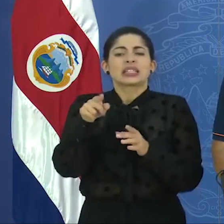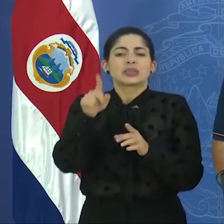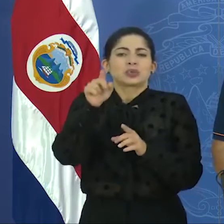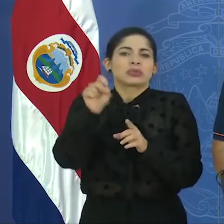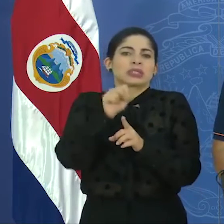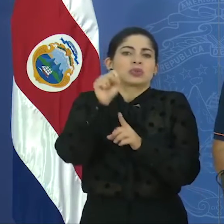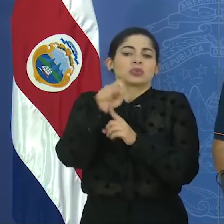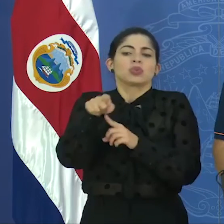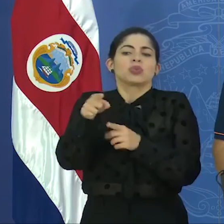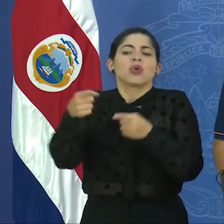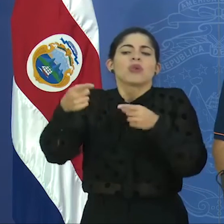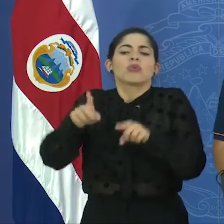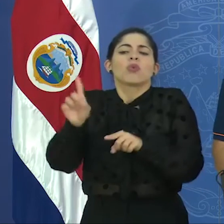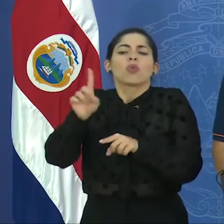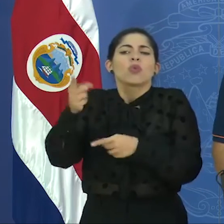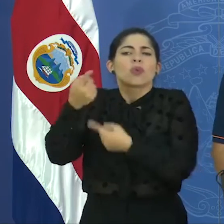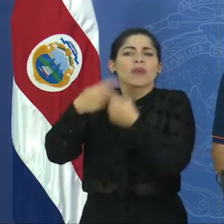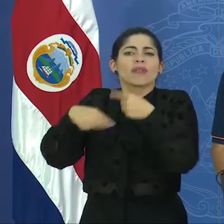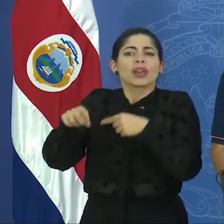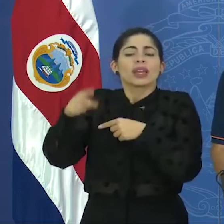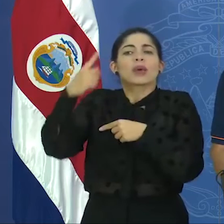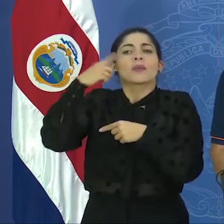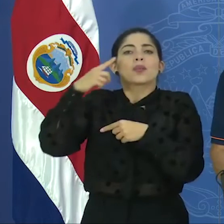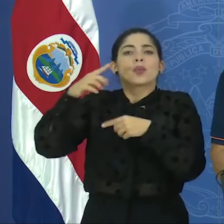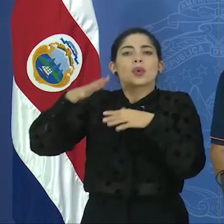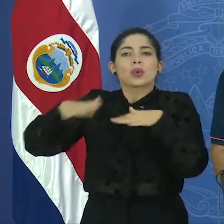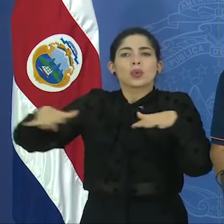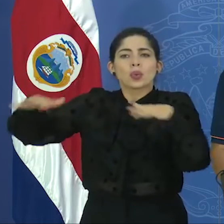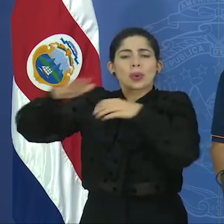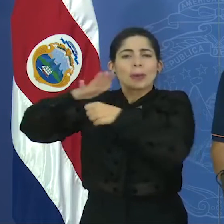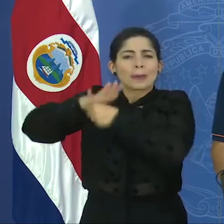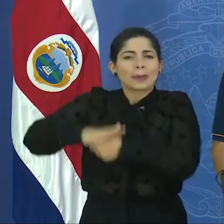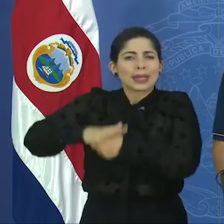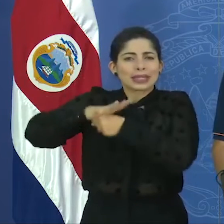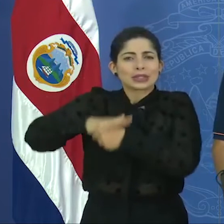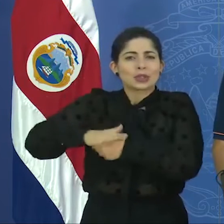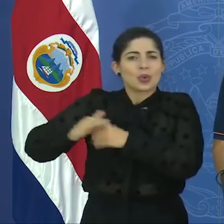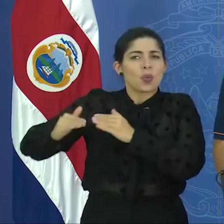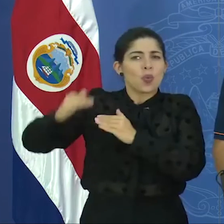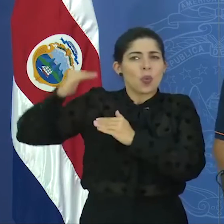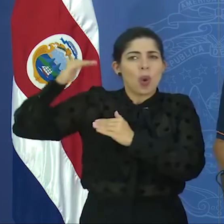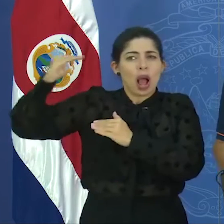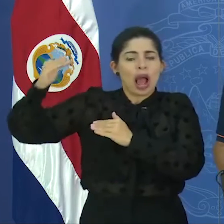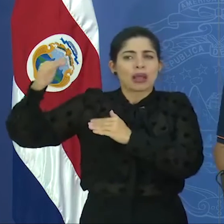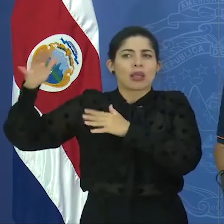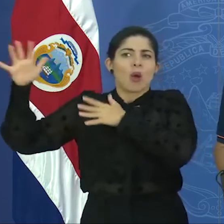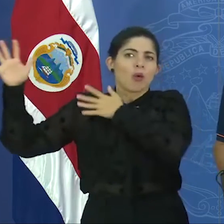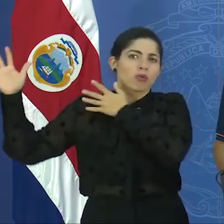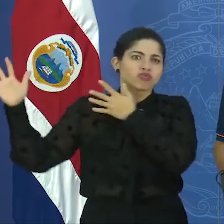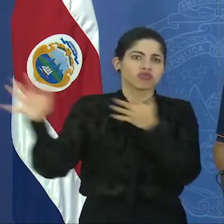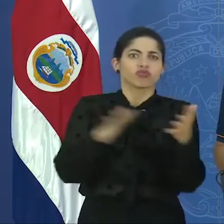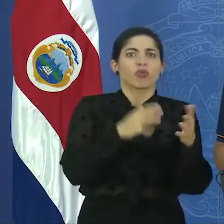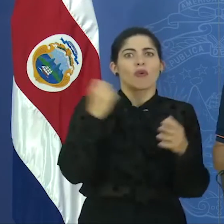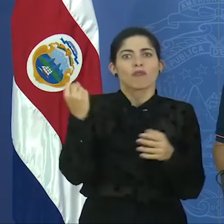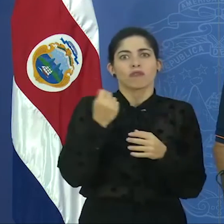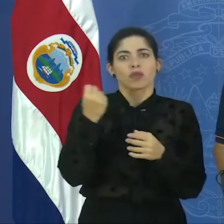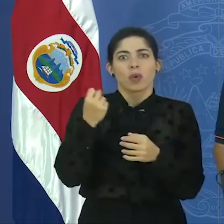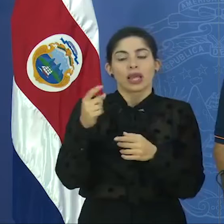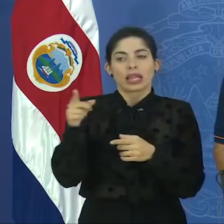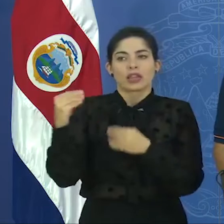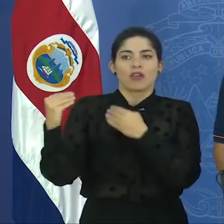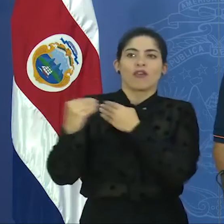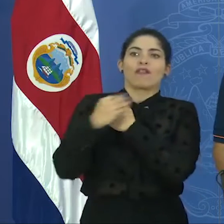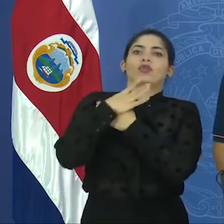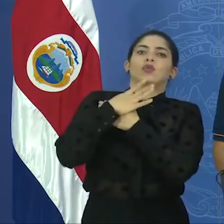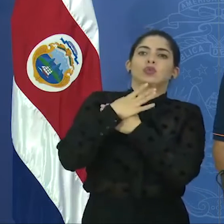originado por la influencia de un sistema de alta presión que genera un empuje mayor de vientos y eso incide